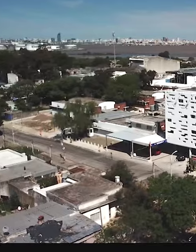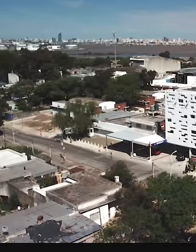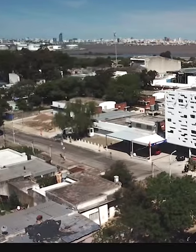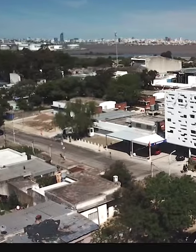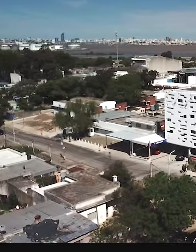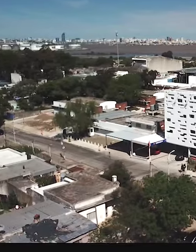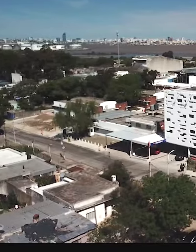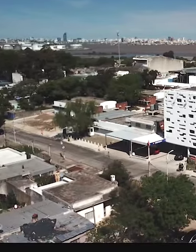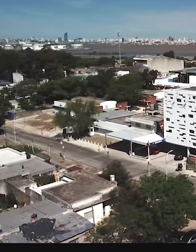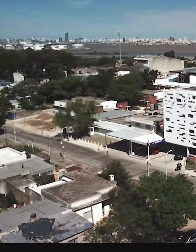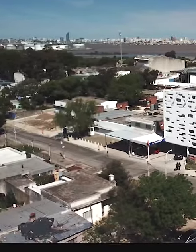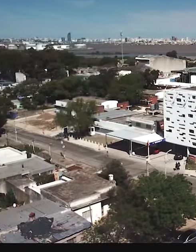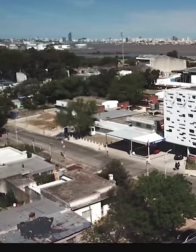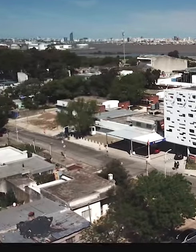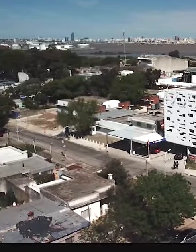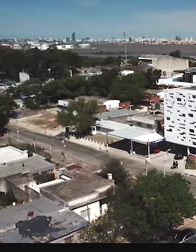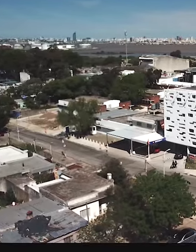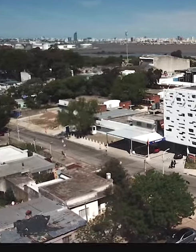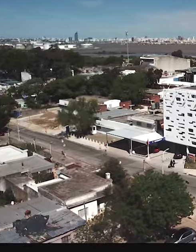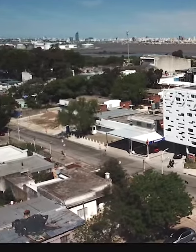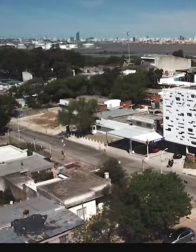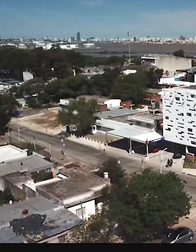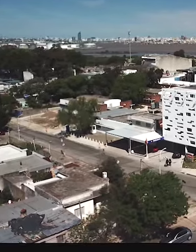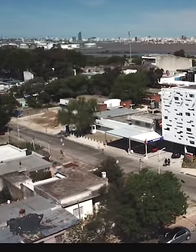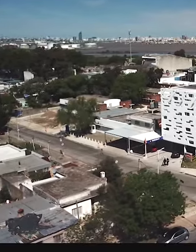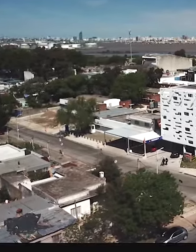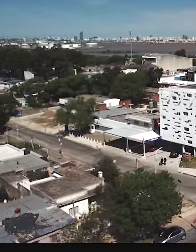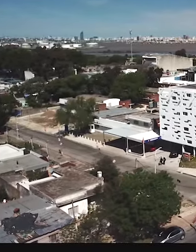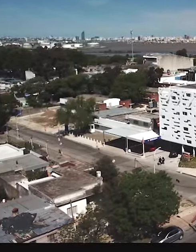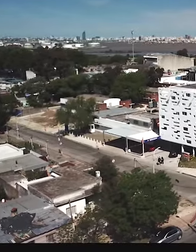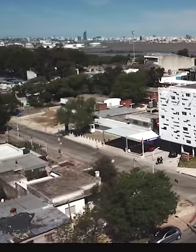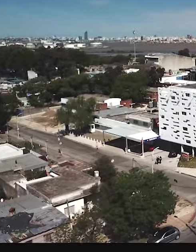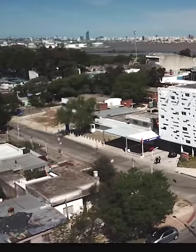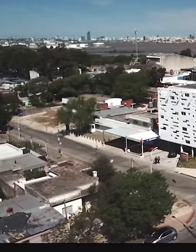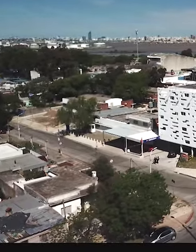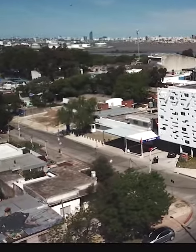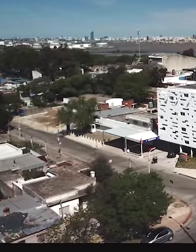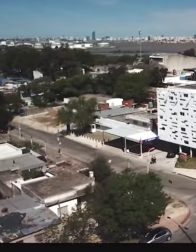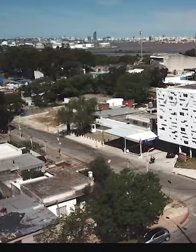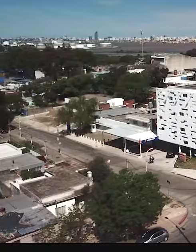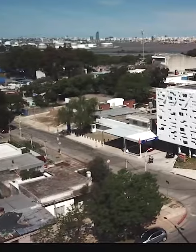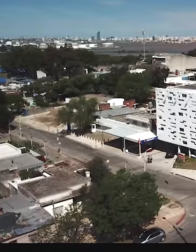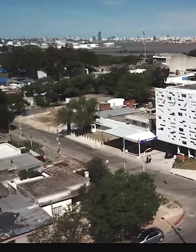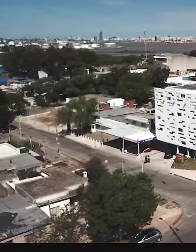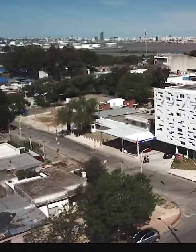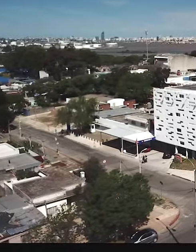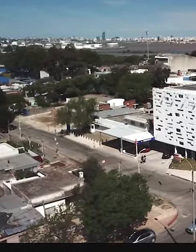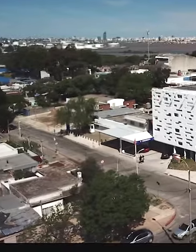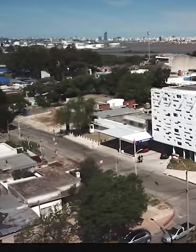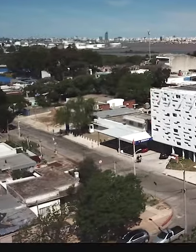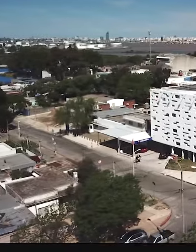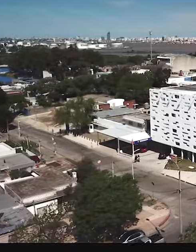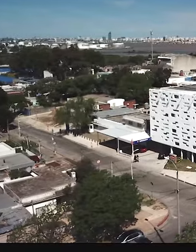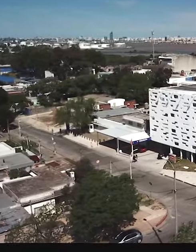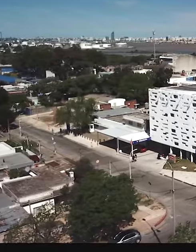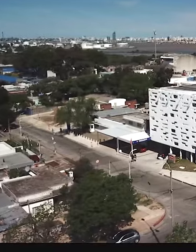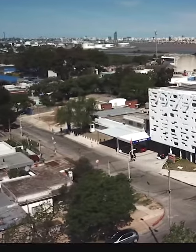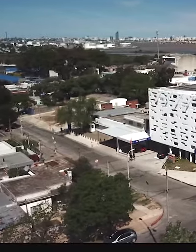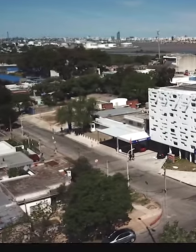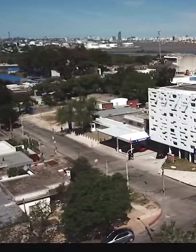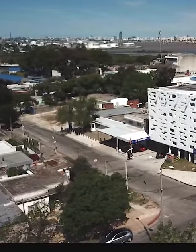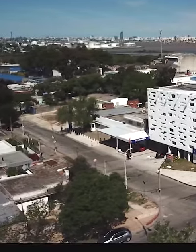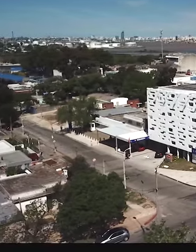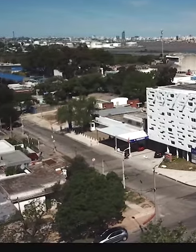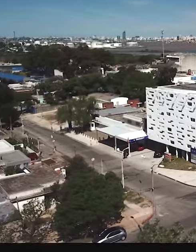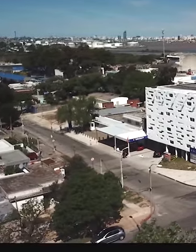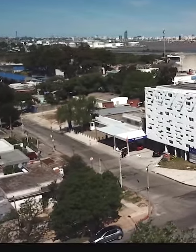con materiales de primerísima calidad y con materiales nobles. Está distribuido